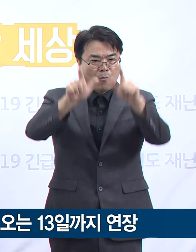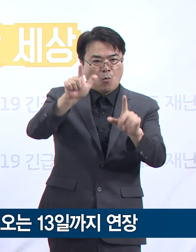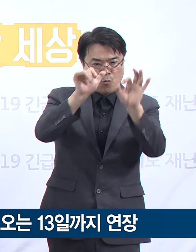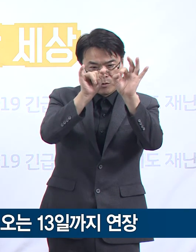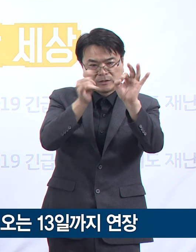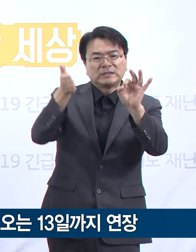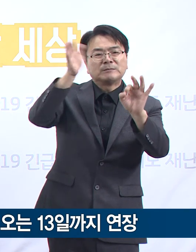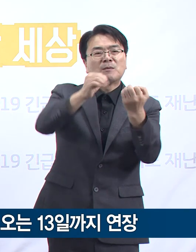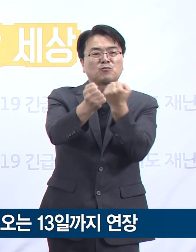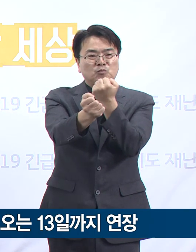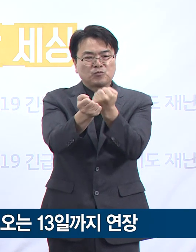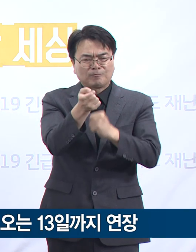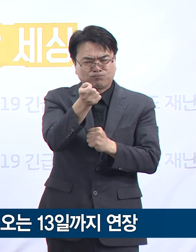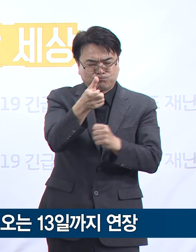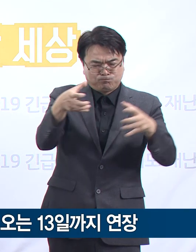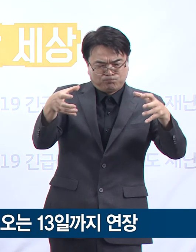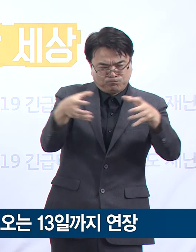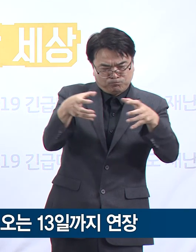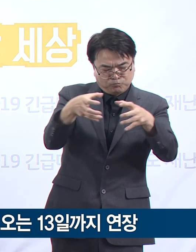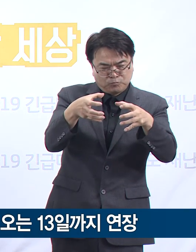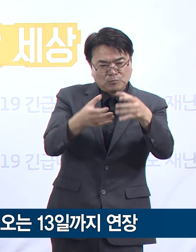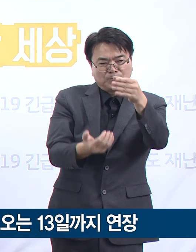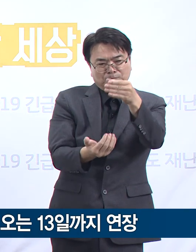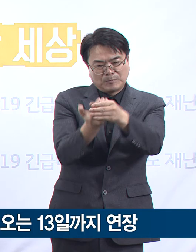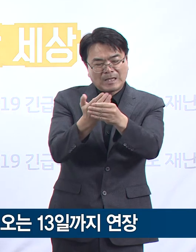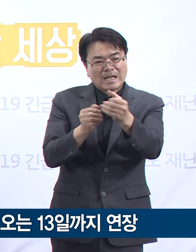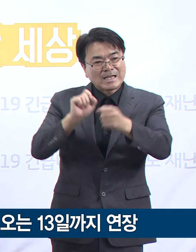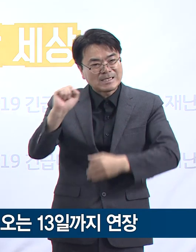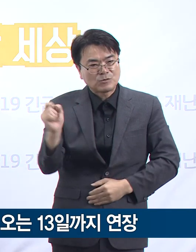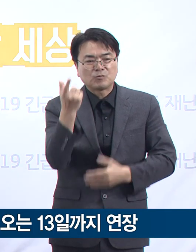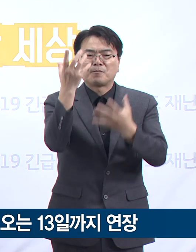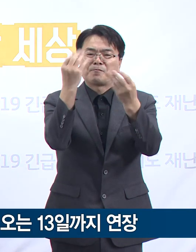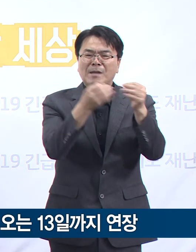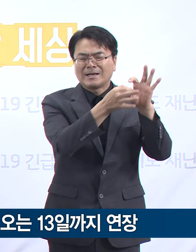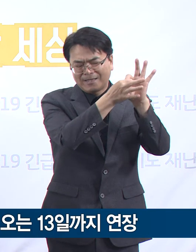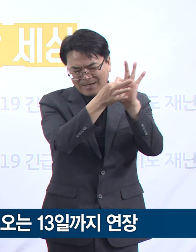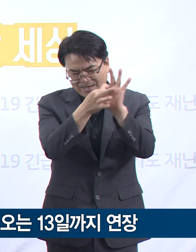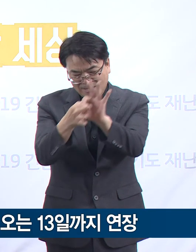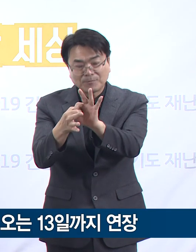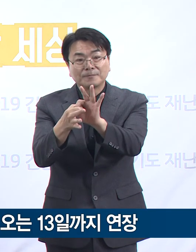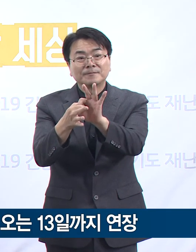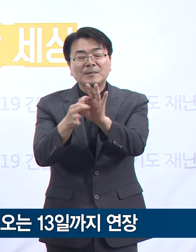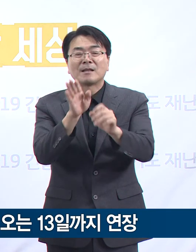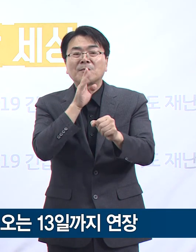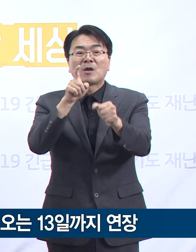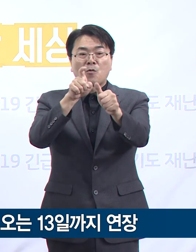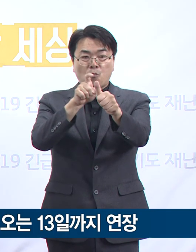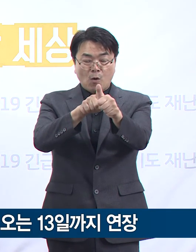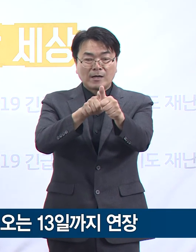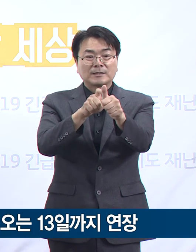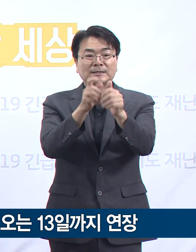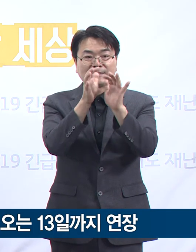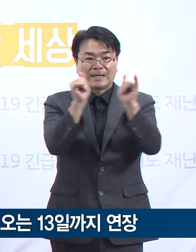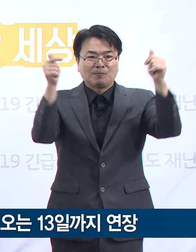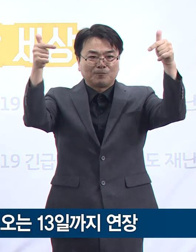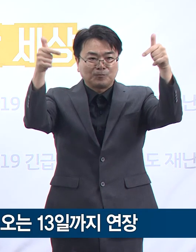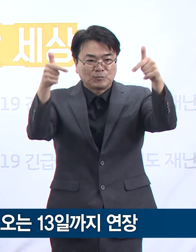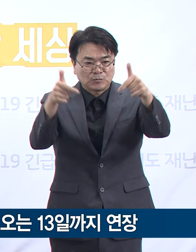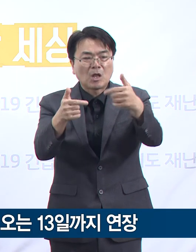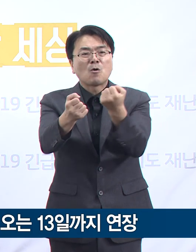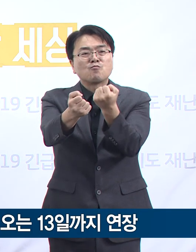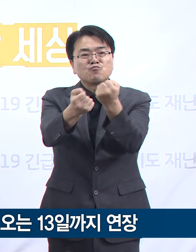감염들은 아직도 연이어 발생하고 있습니다. 확진자 숫자는 다행히 줄었지만, 여전히 고령자 비율은 높고,